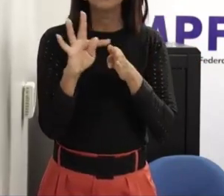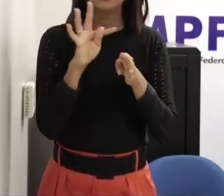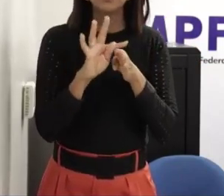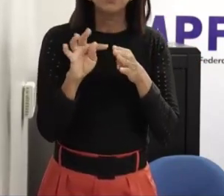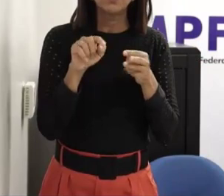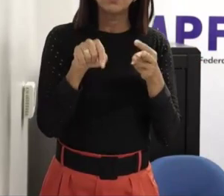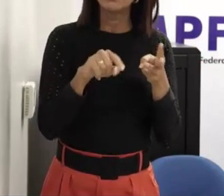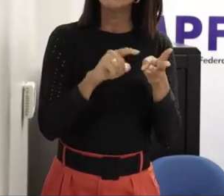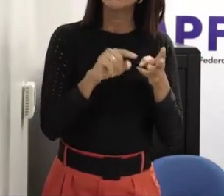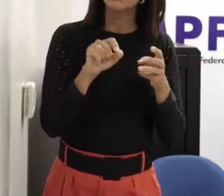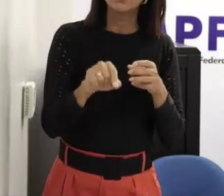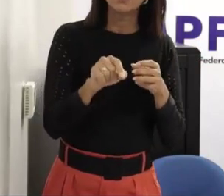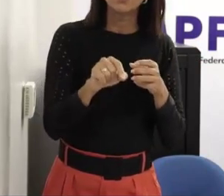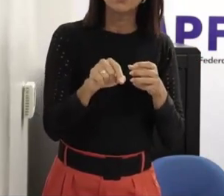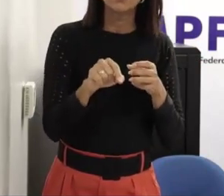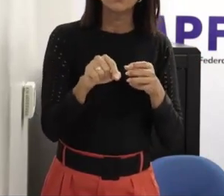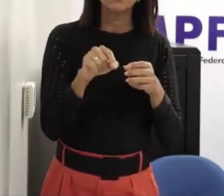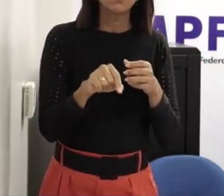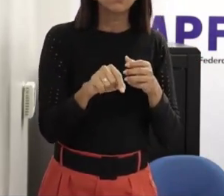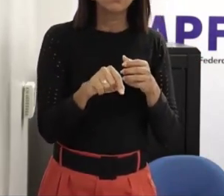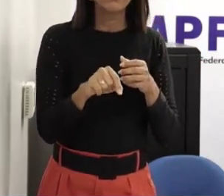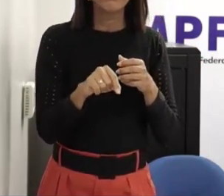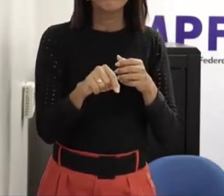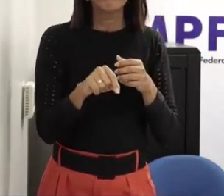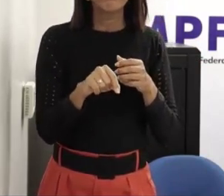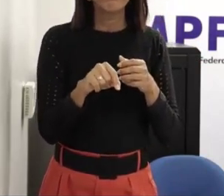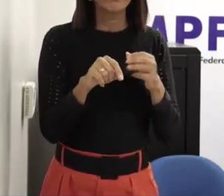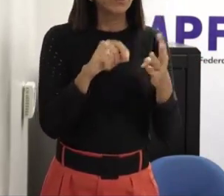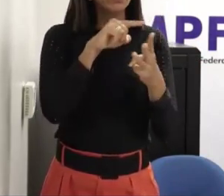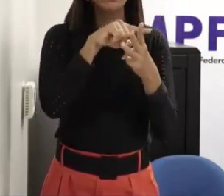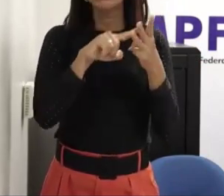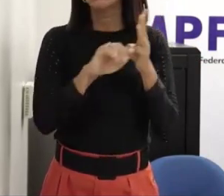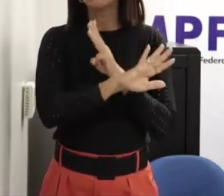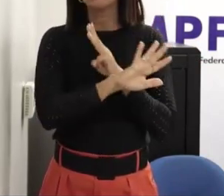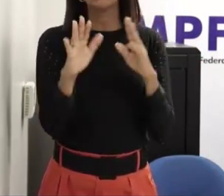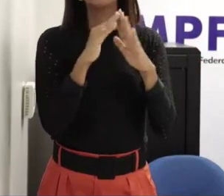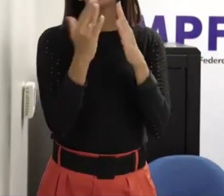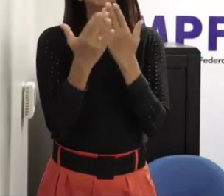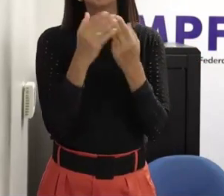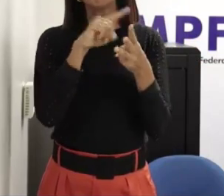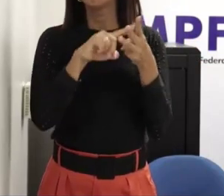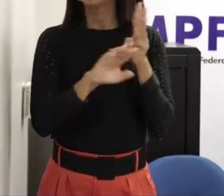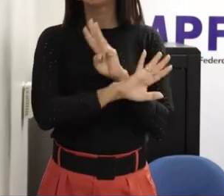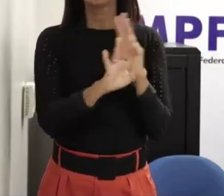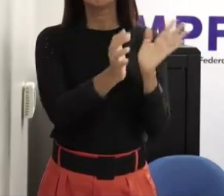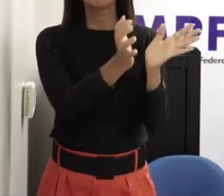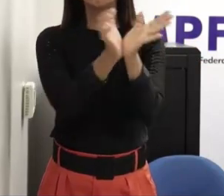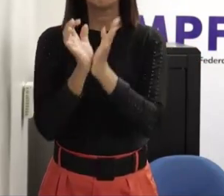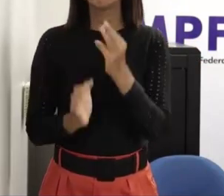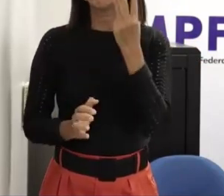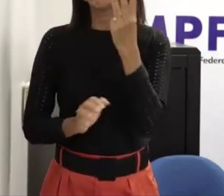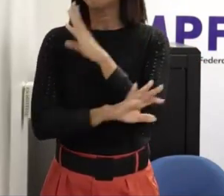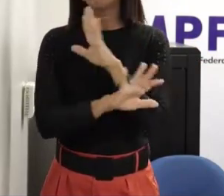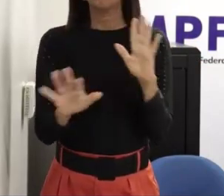nós falamos em protocolos de ação necessariamente nós vamos falar de equipe multidisciplinares o